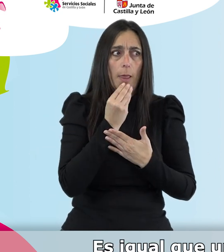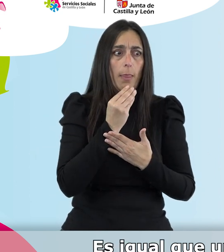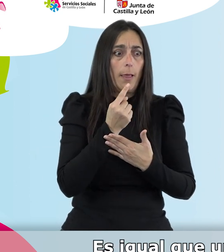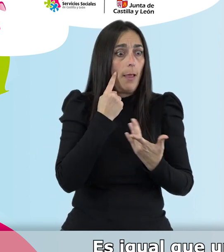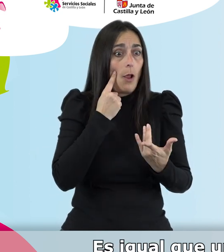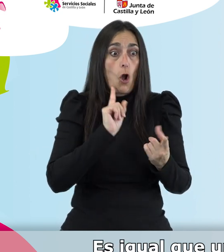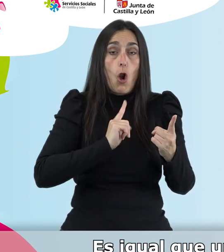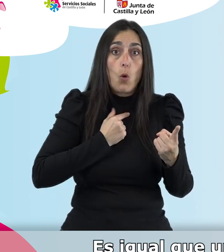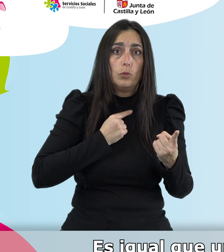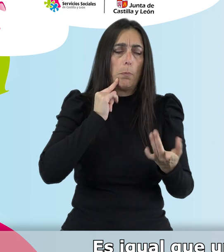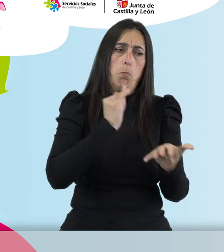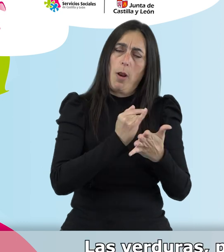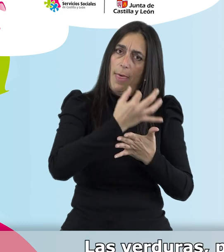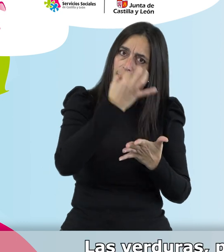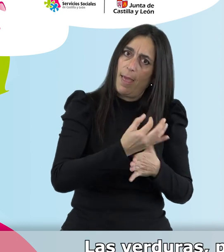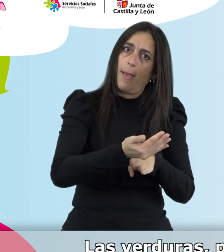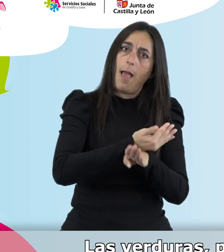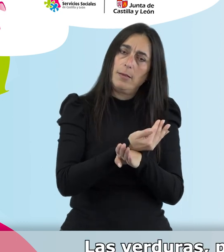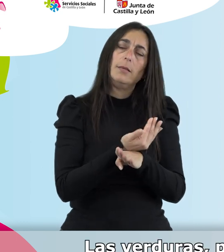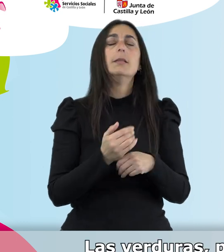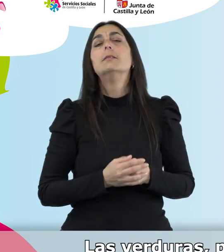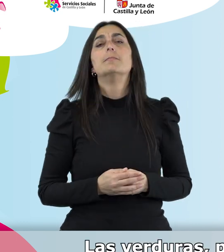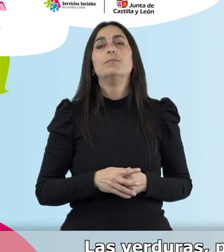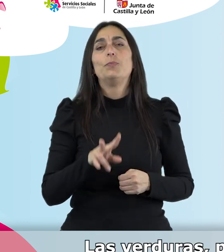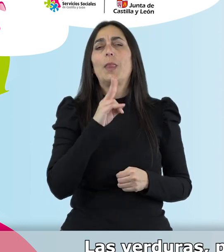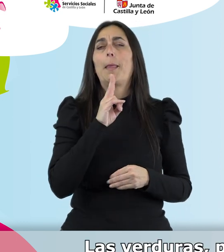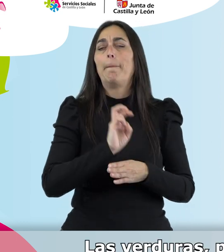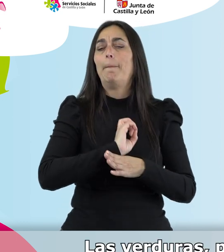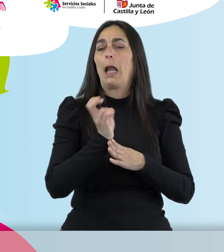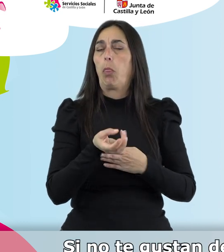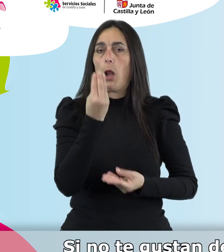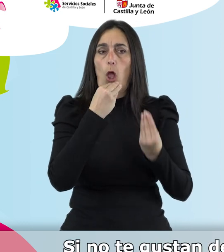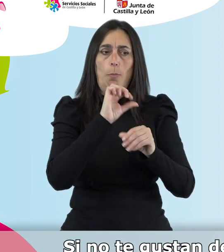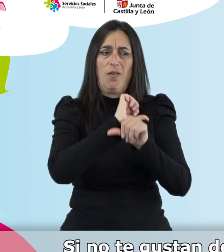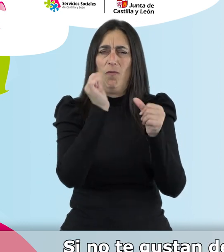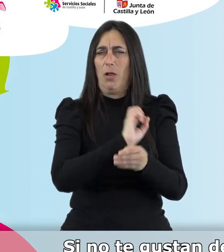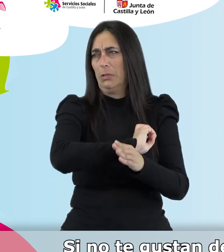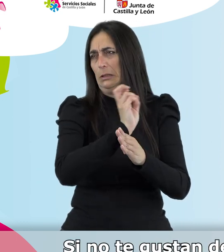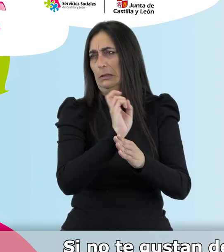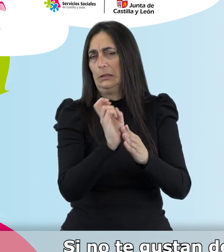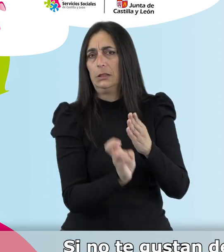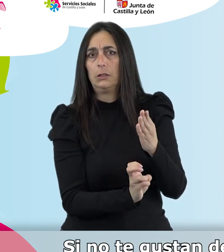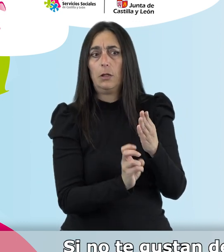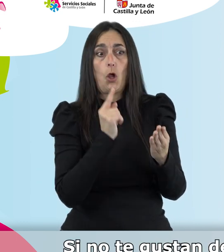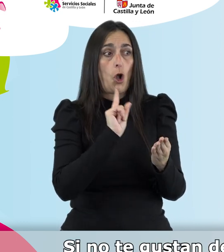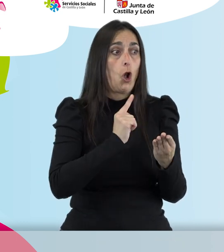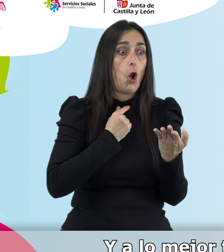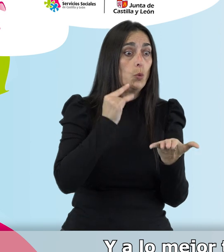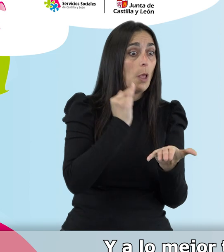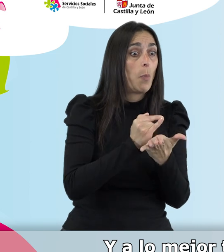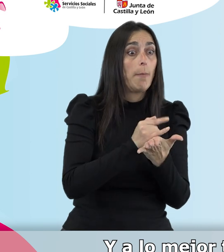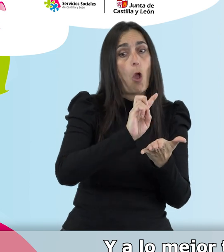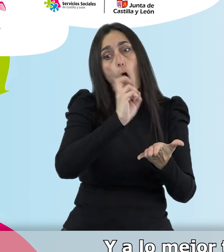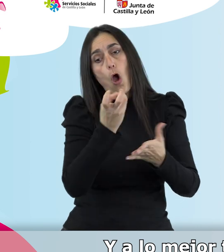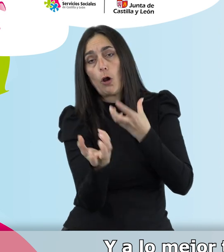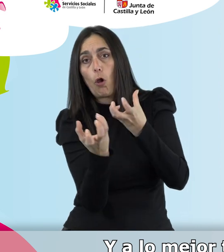si no te gusta la tienes que probar. Las verduras, por ejemplo, hay muchas maneras de comerlas, si no te gustan de una manera tienes que probar con otra y